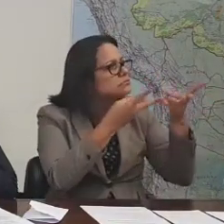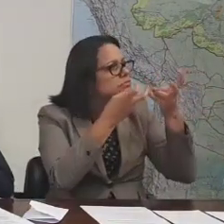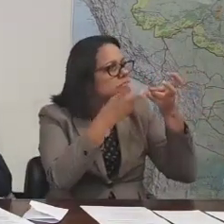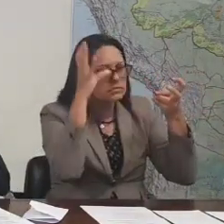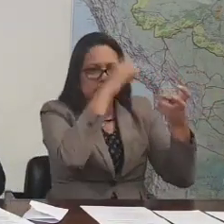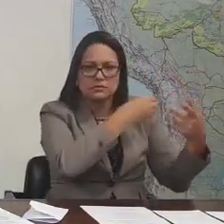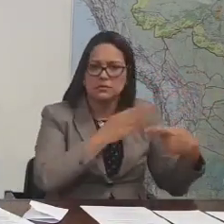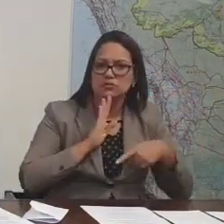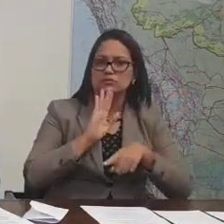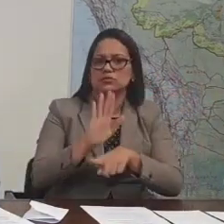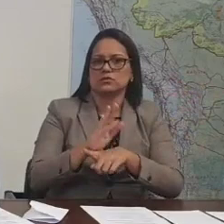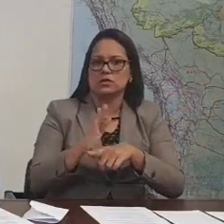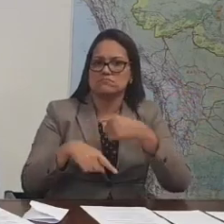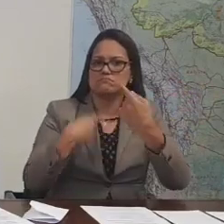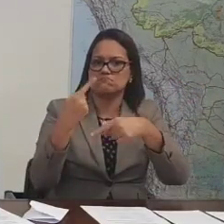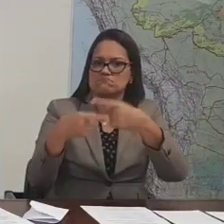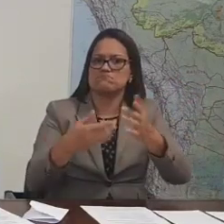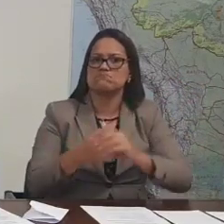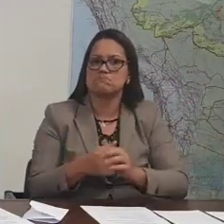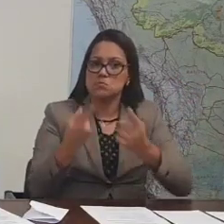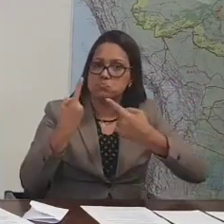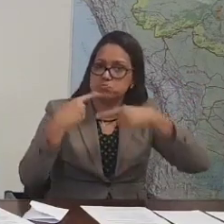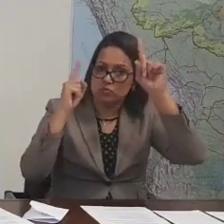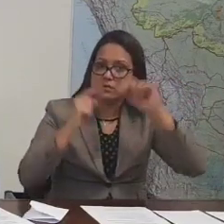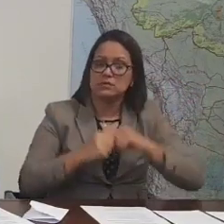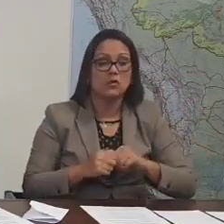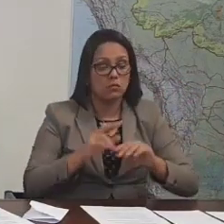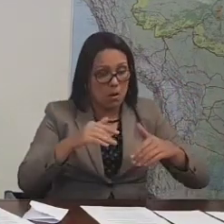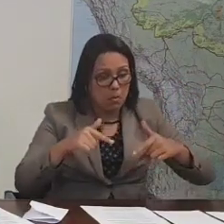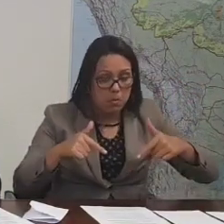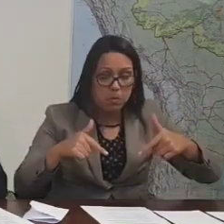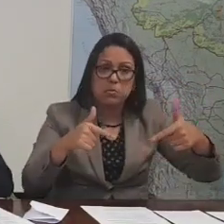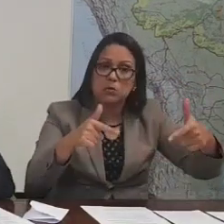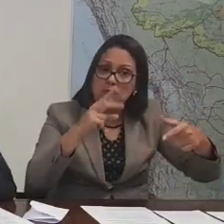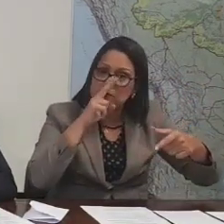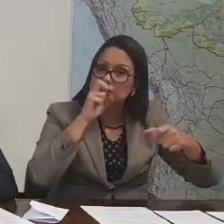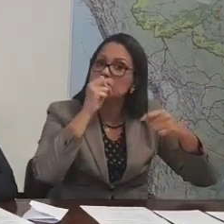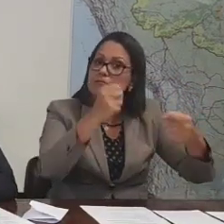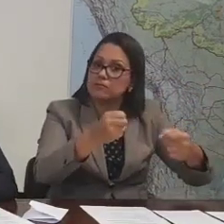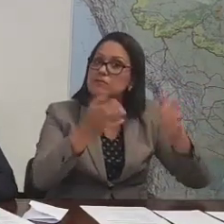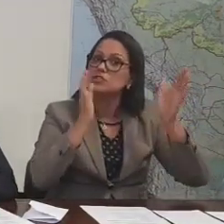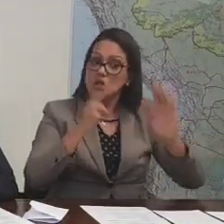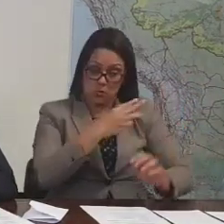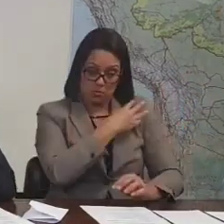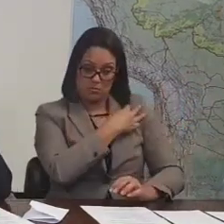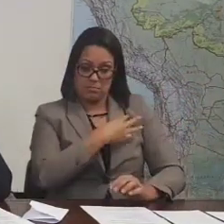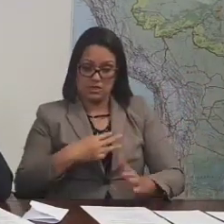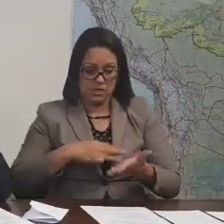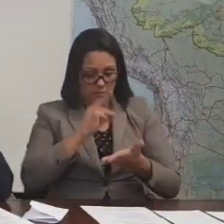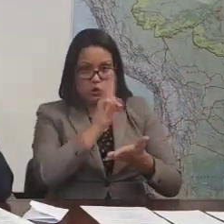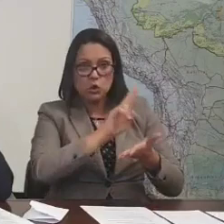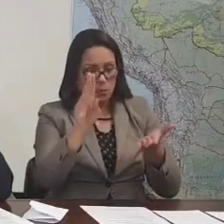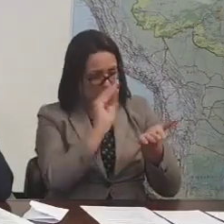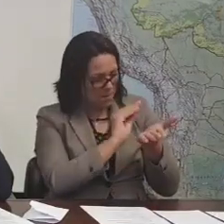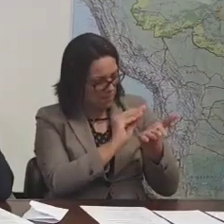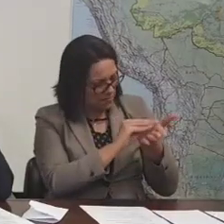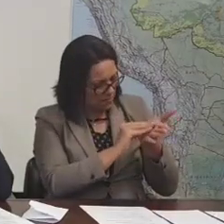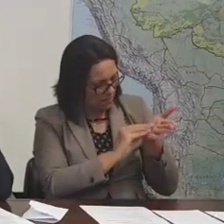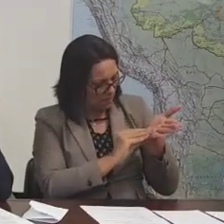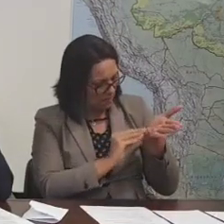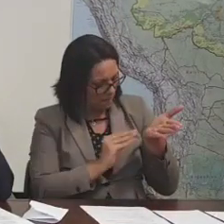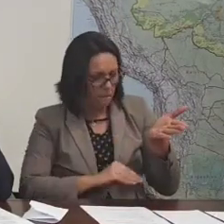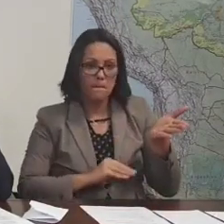acrescentar. Tivemos um avanço muito forte, o Ministério já está encaminhando para a China uma lista com cerca de 20 a 30